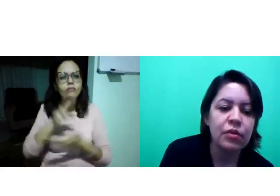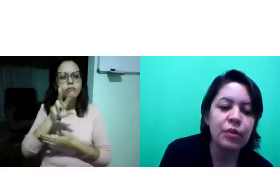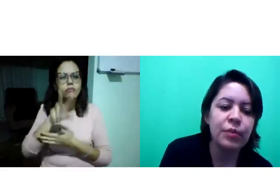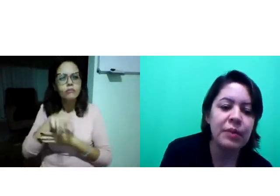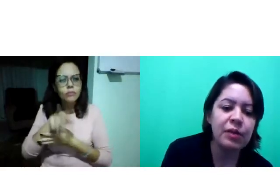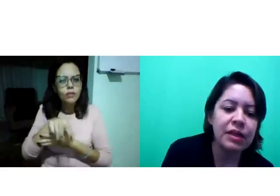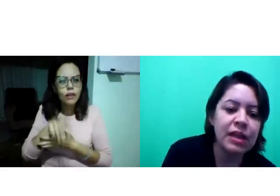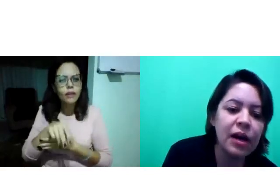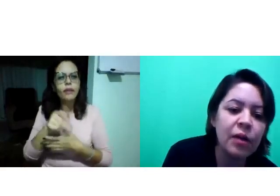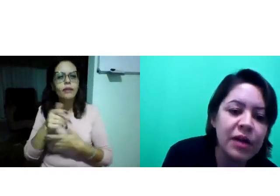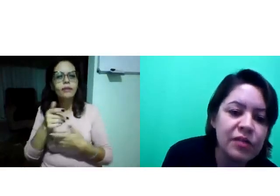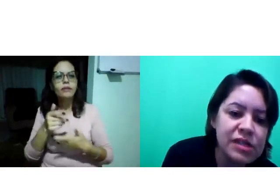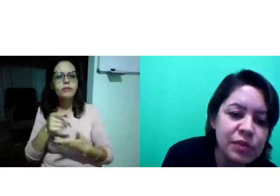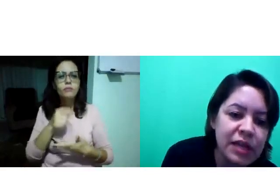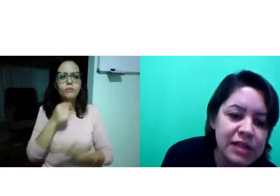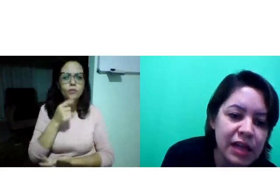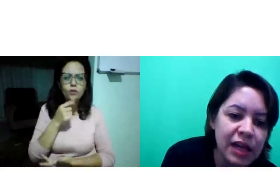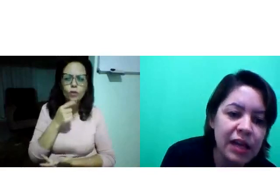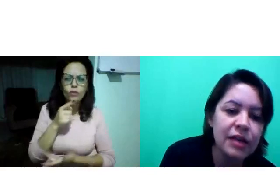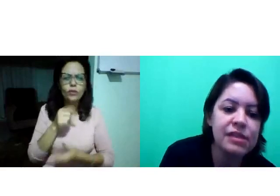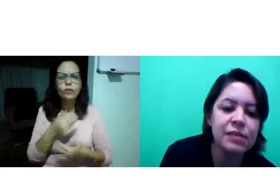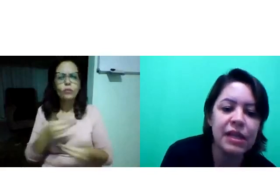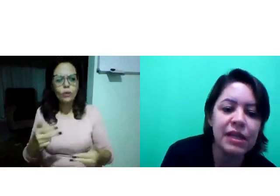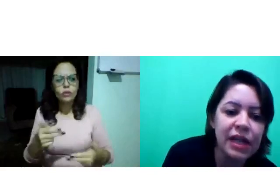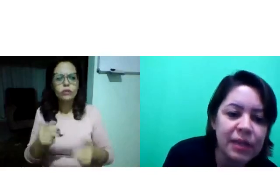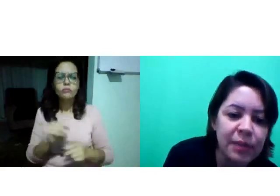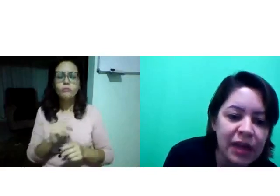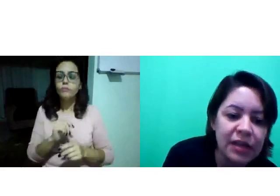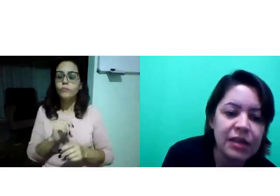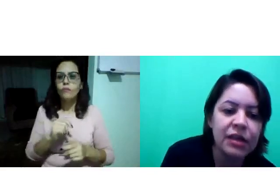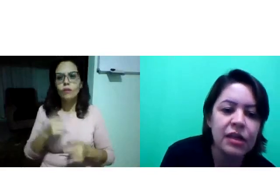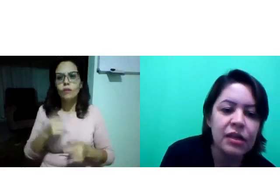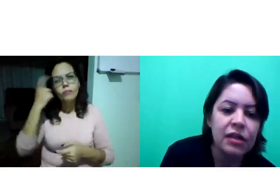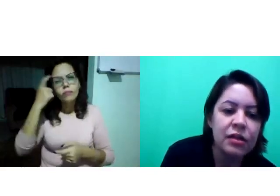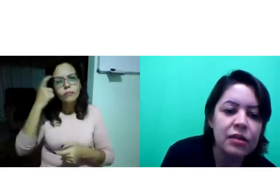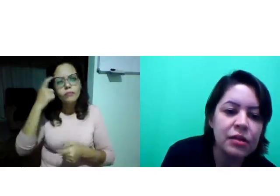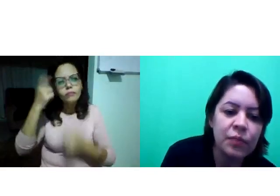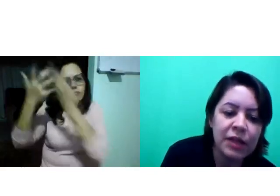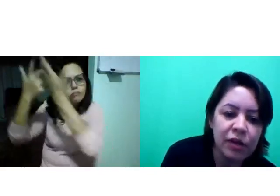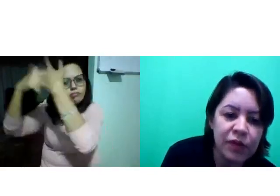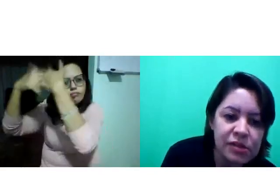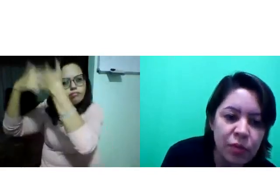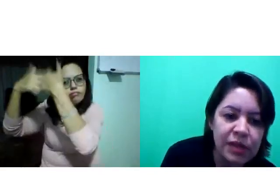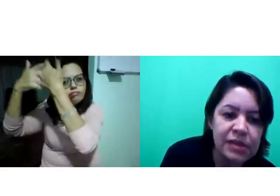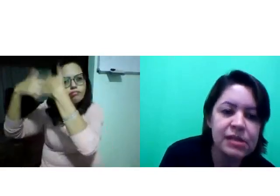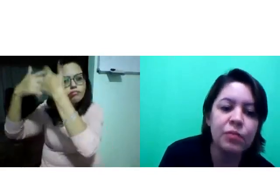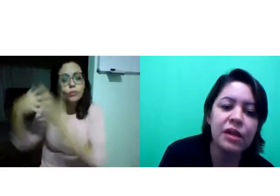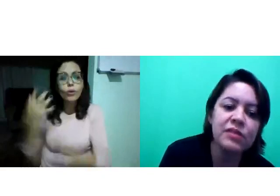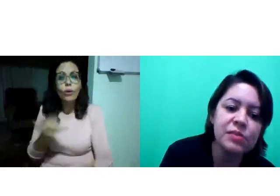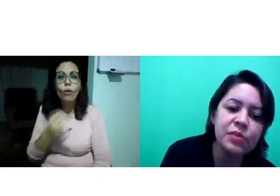Então, eu preparei o material para que vocês pudessem ler assim, bem detalhadamente, um material de fácil